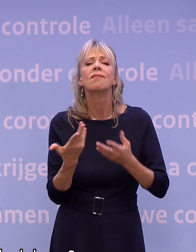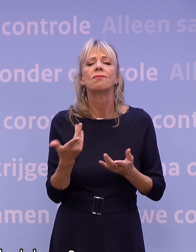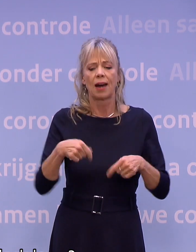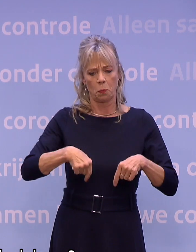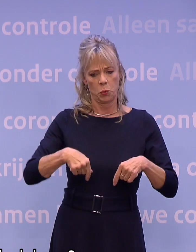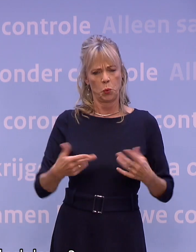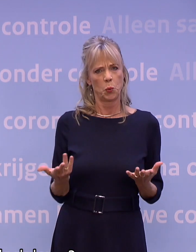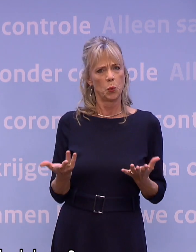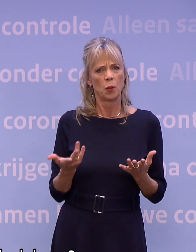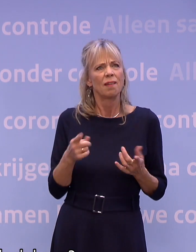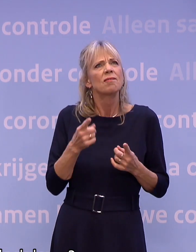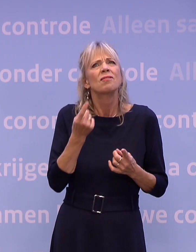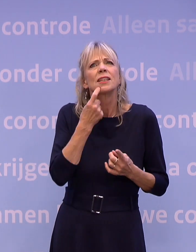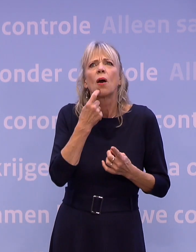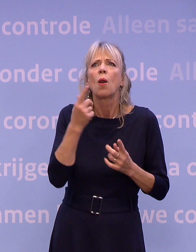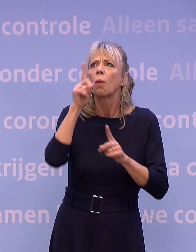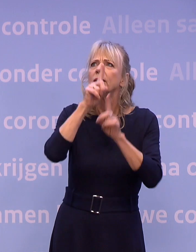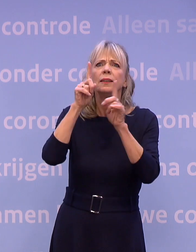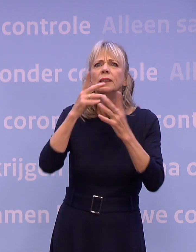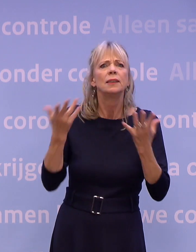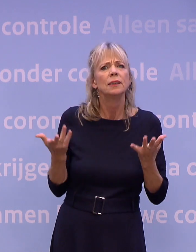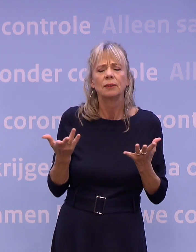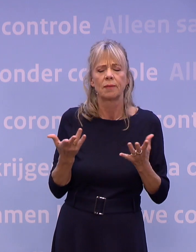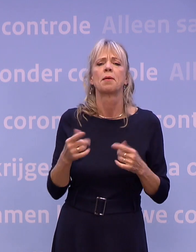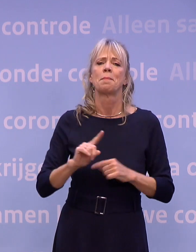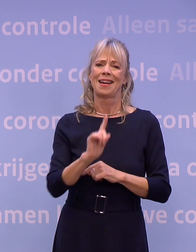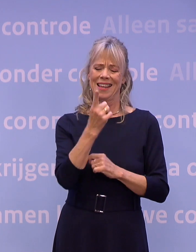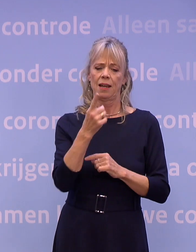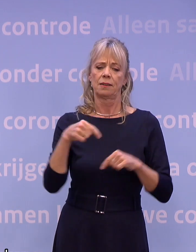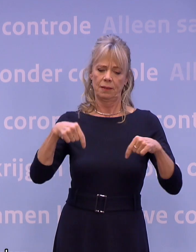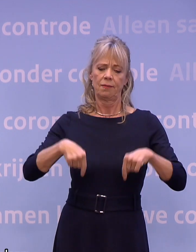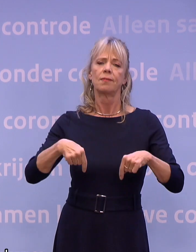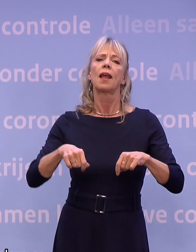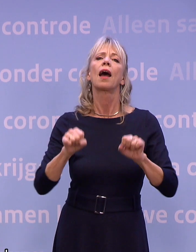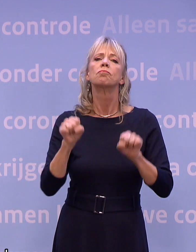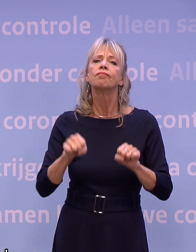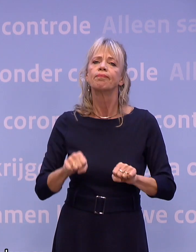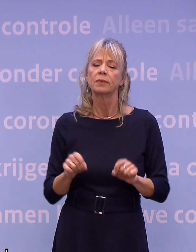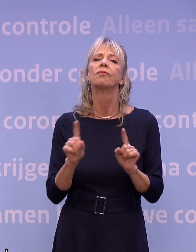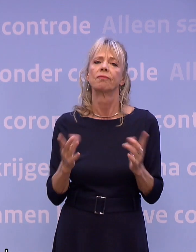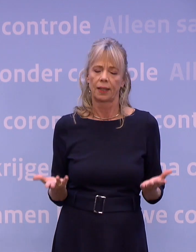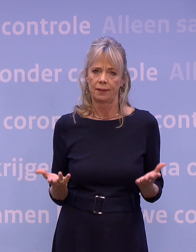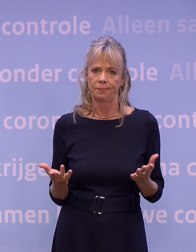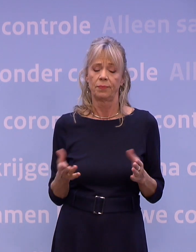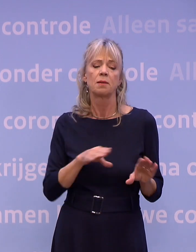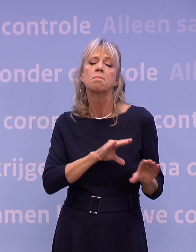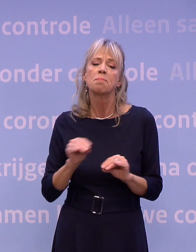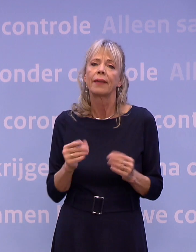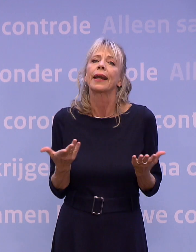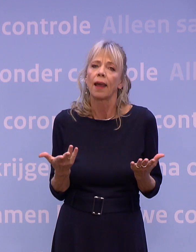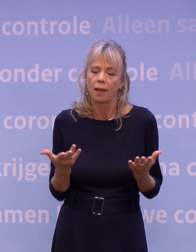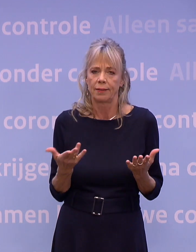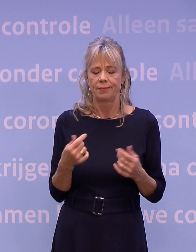Welke logica zit daar achter? Maar eerst de besluiten van vandaag. We hebben vooral gekeken naar maatregelen die zorgen